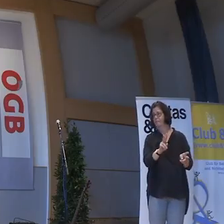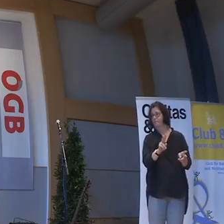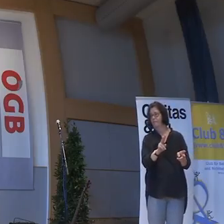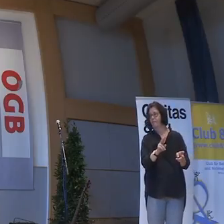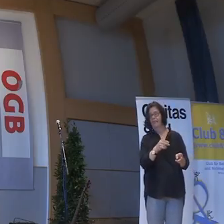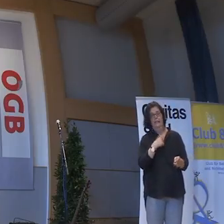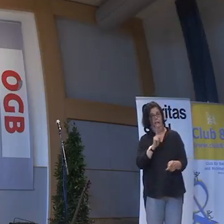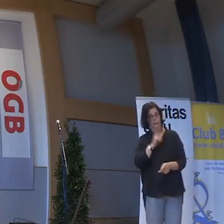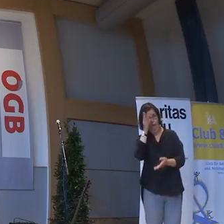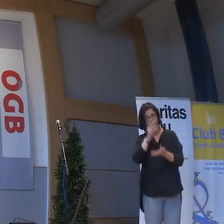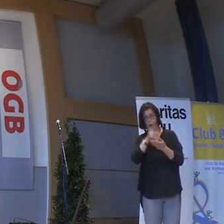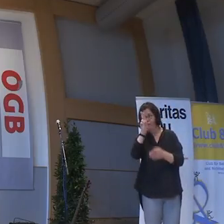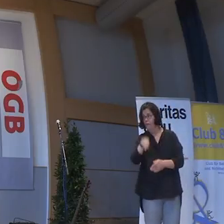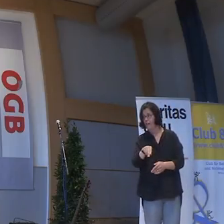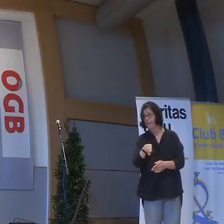wohne in Berlin.